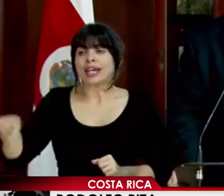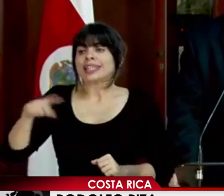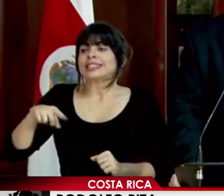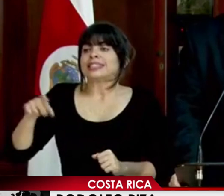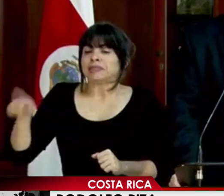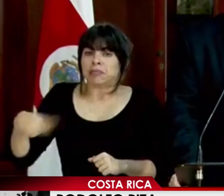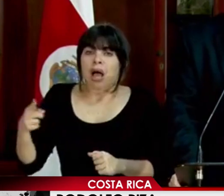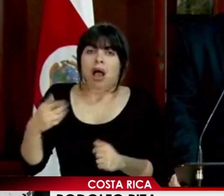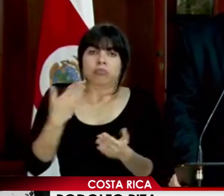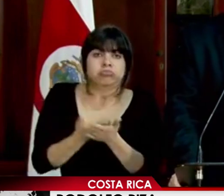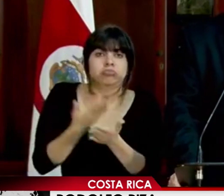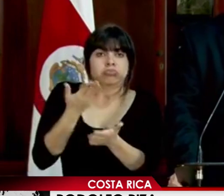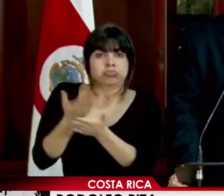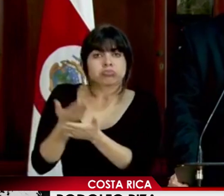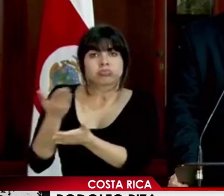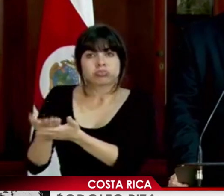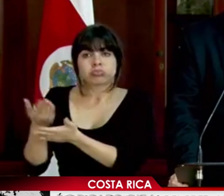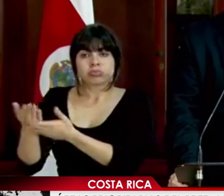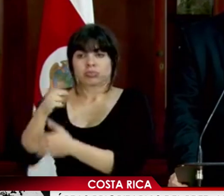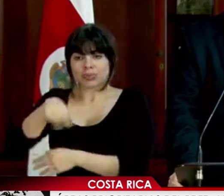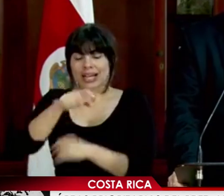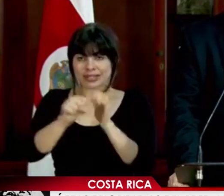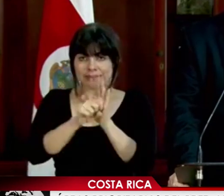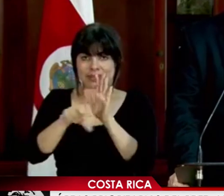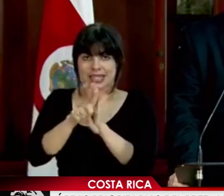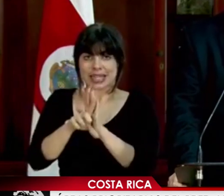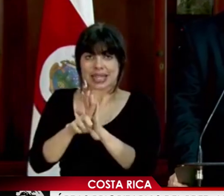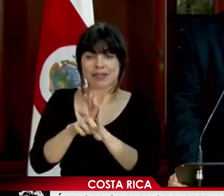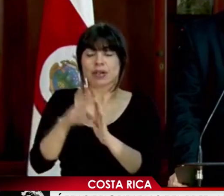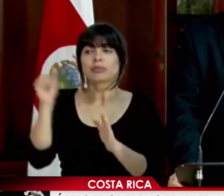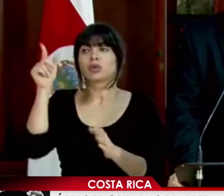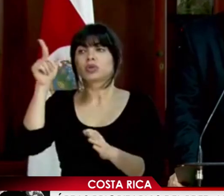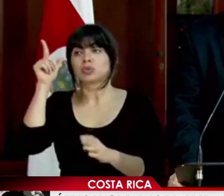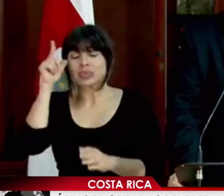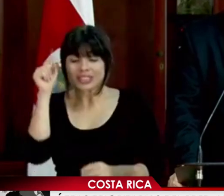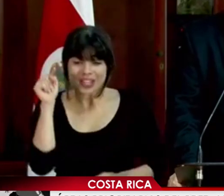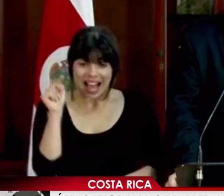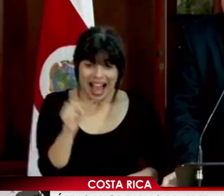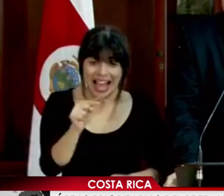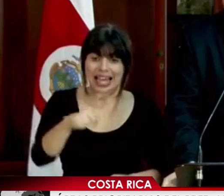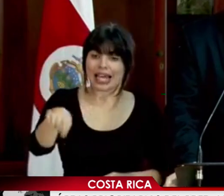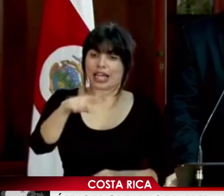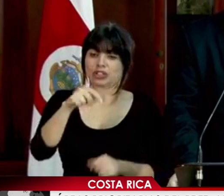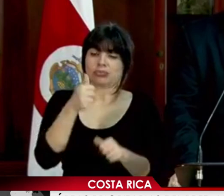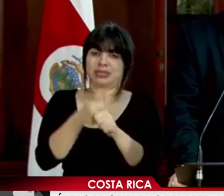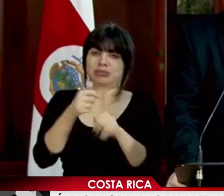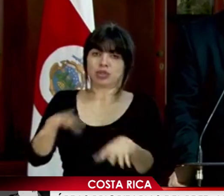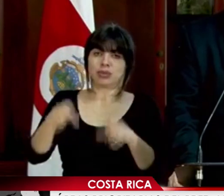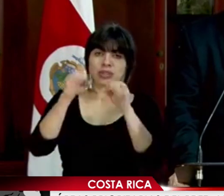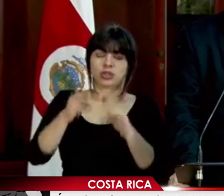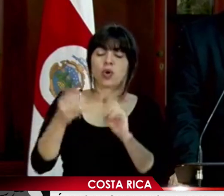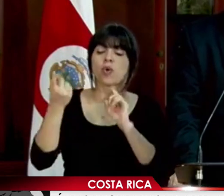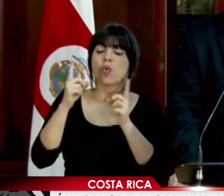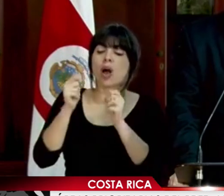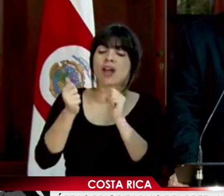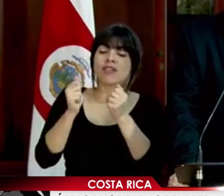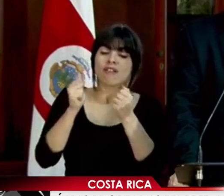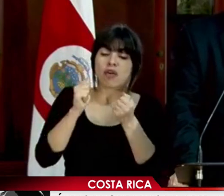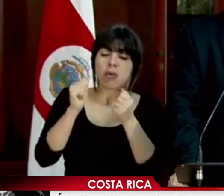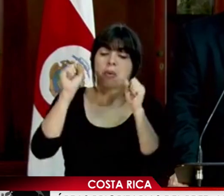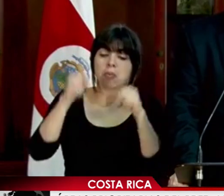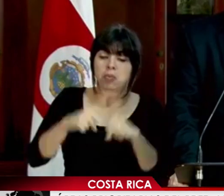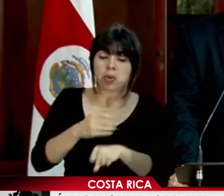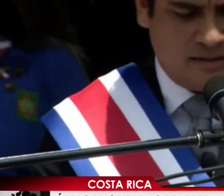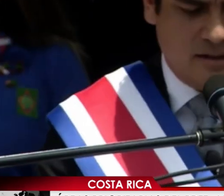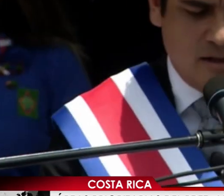presentando ante la Asamblea Legislativa y por supuesto ahí se tomará la decisión de cuáles reformas se